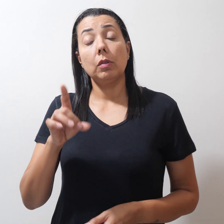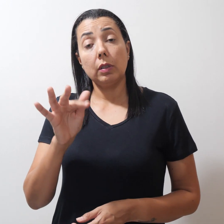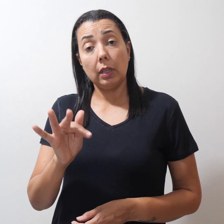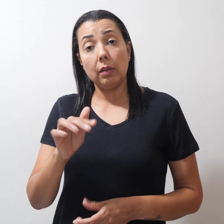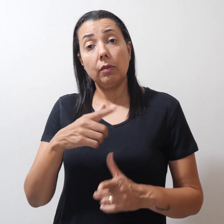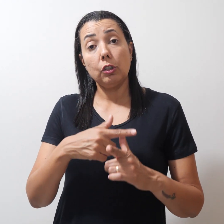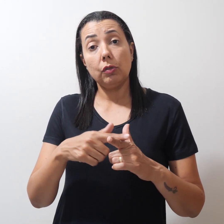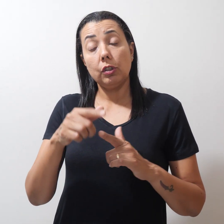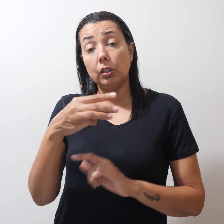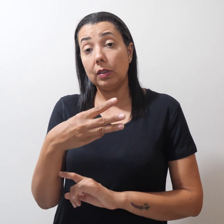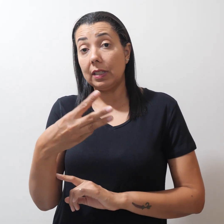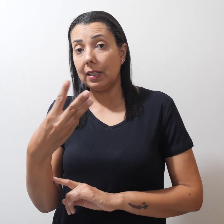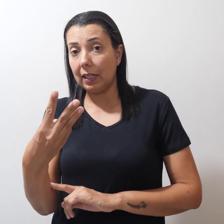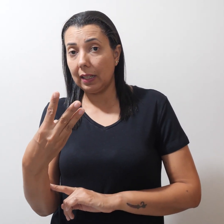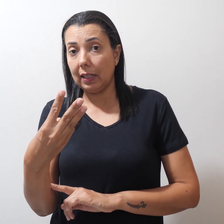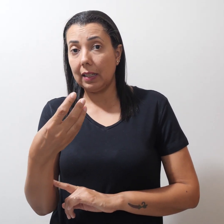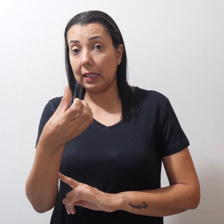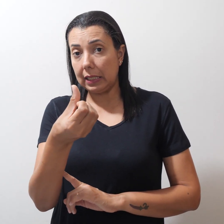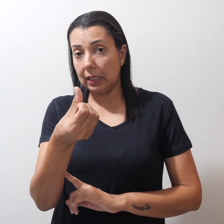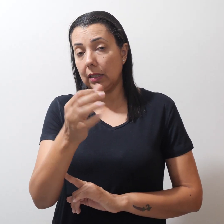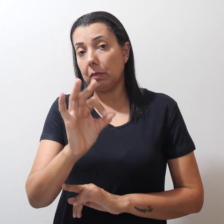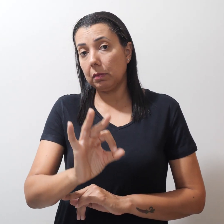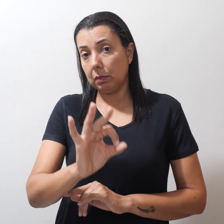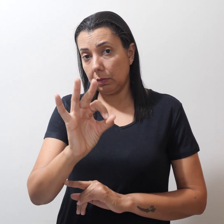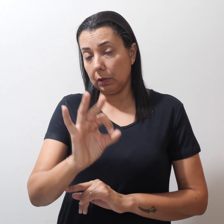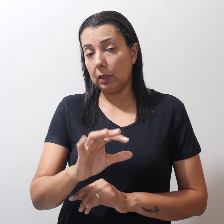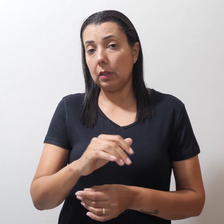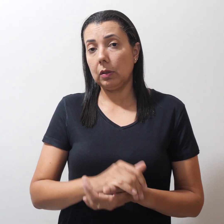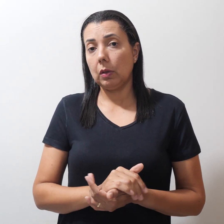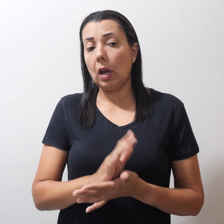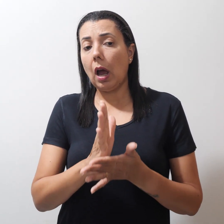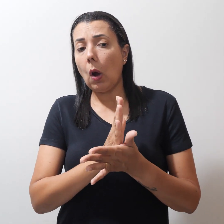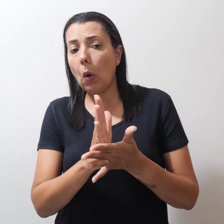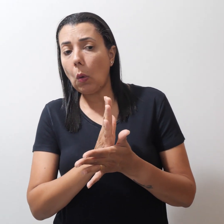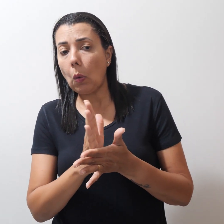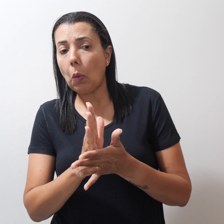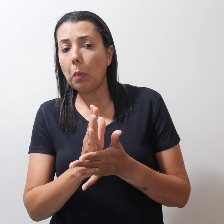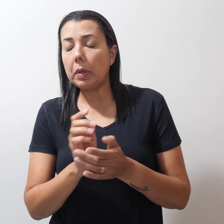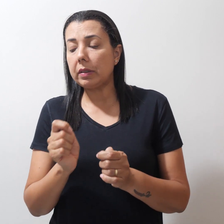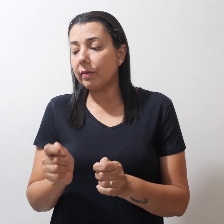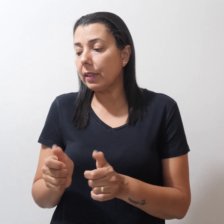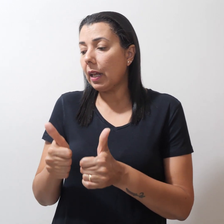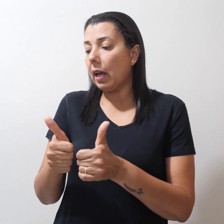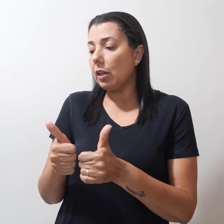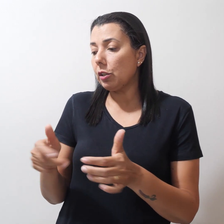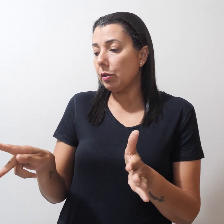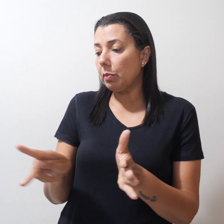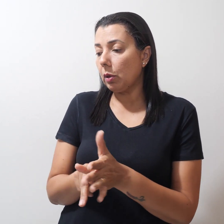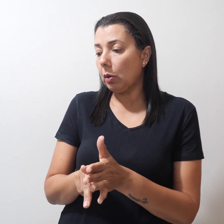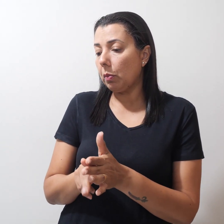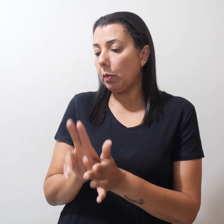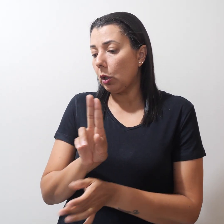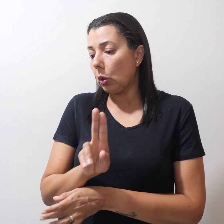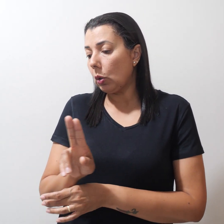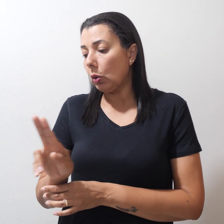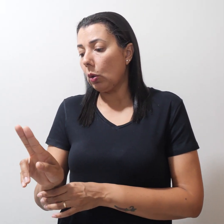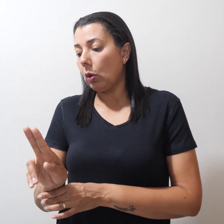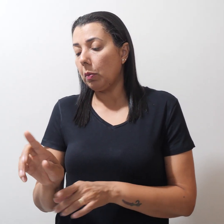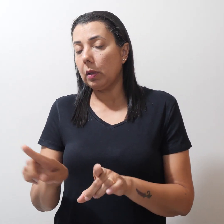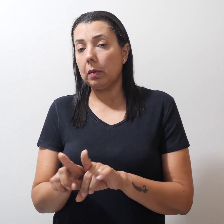em três parcelas de 6%, algumas vantagem pessoal nominalmente identificada